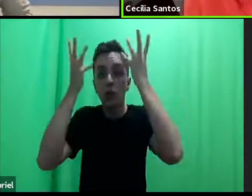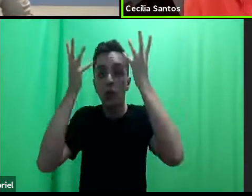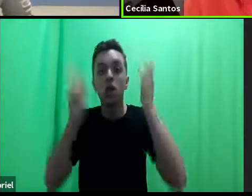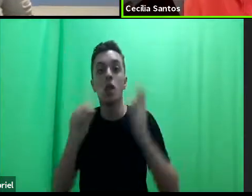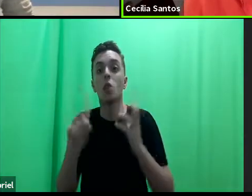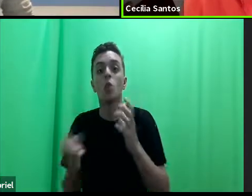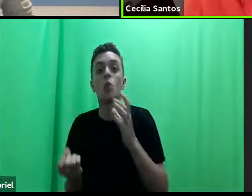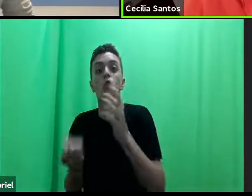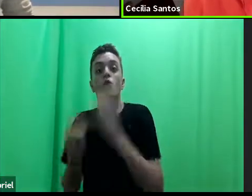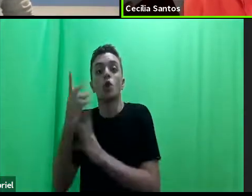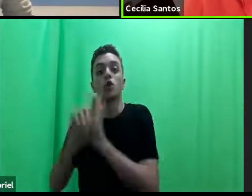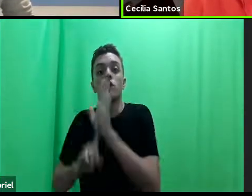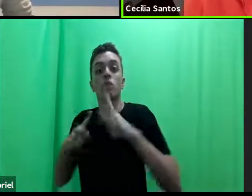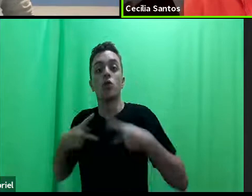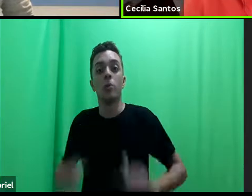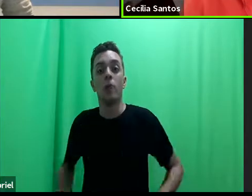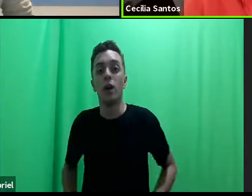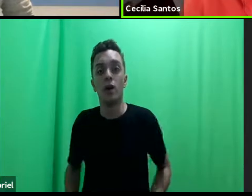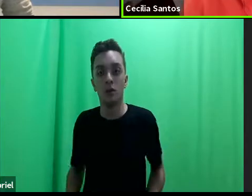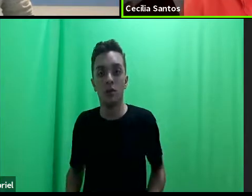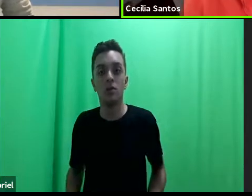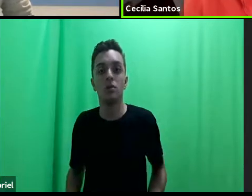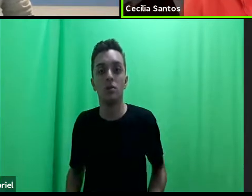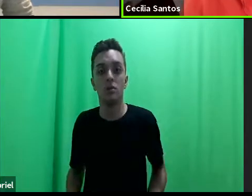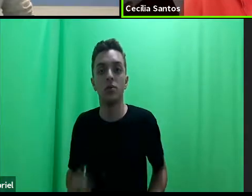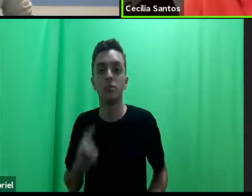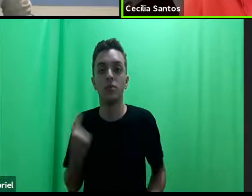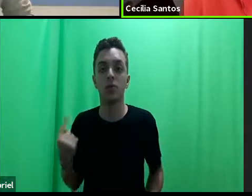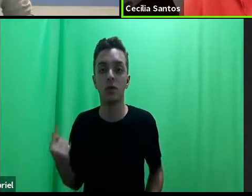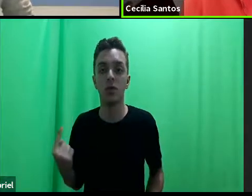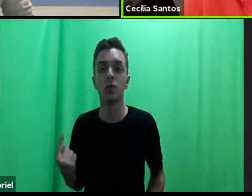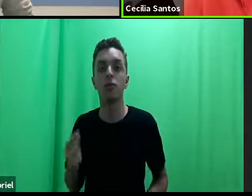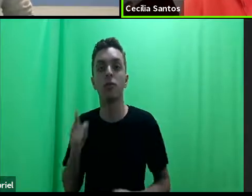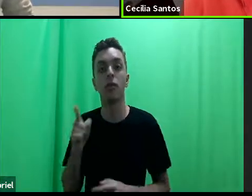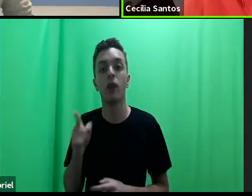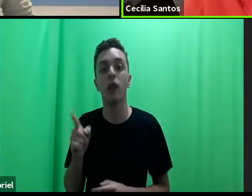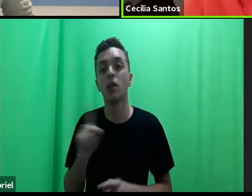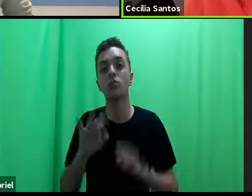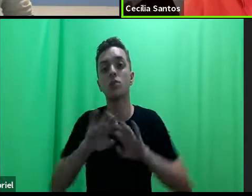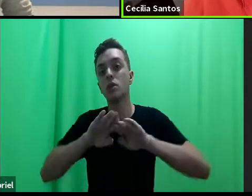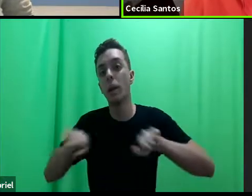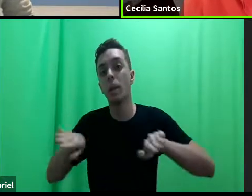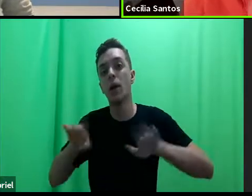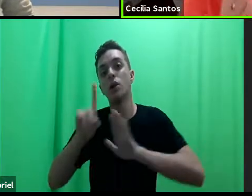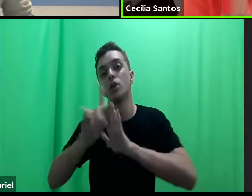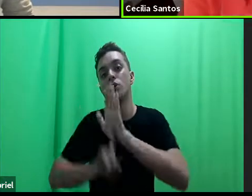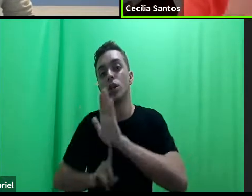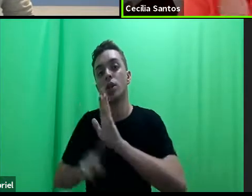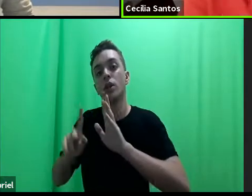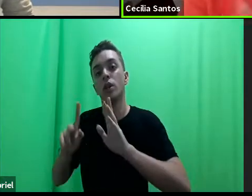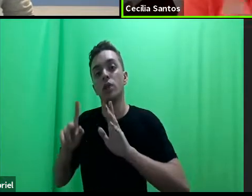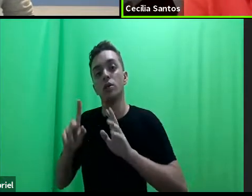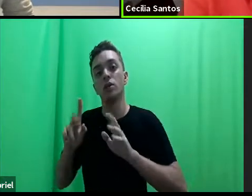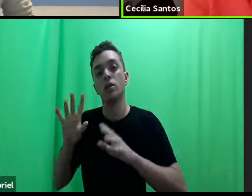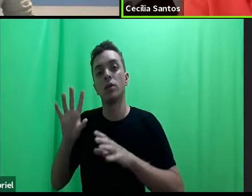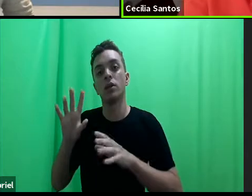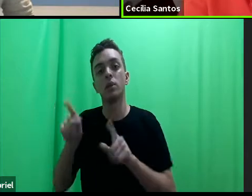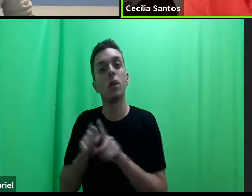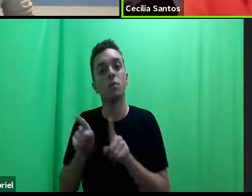os direitos humanos das mulheres como um direito individual, elas não separam esse direito individual, embora também